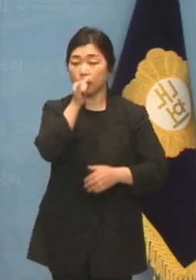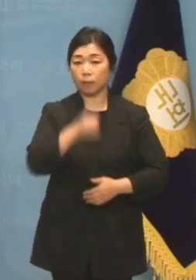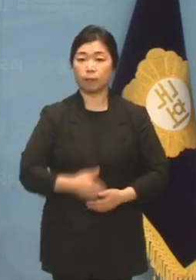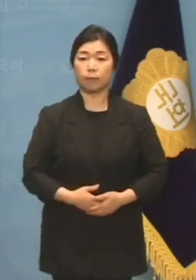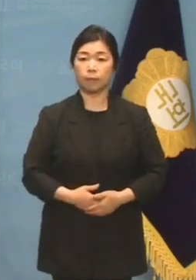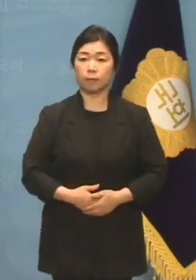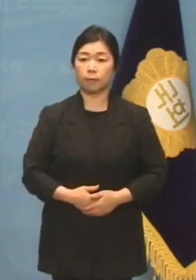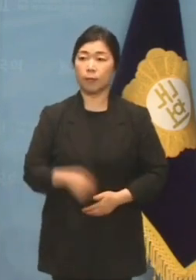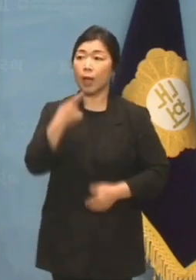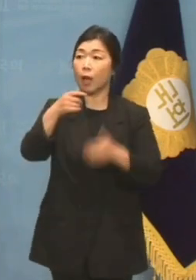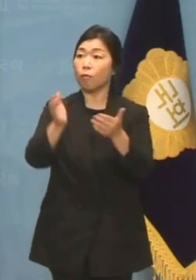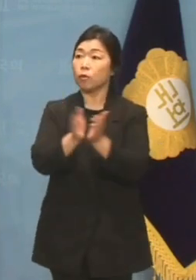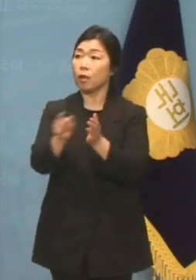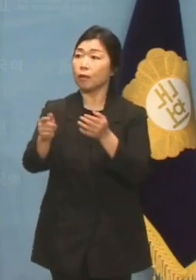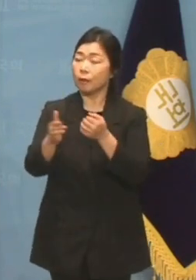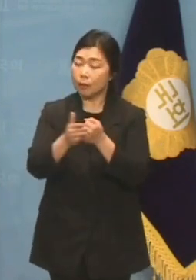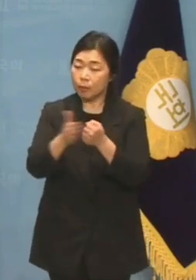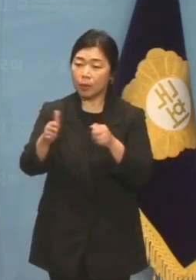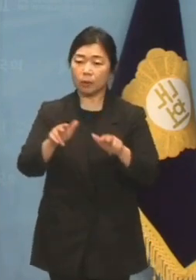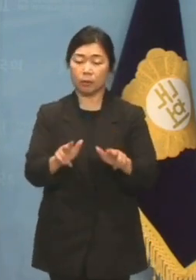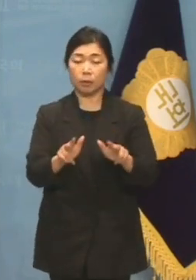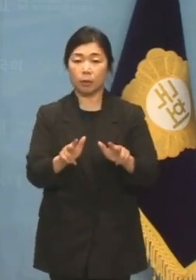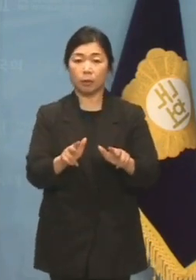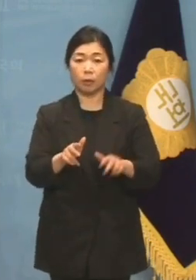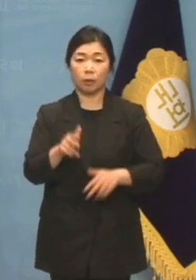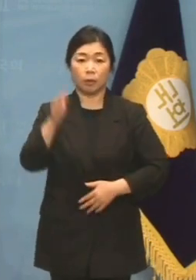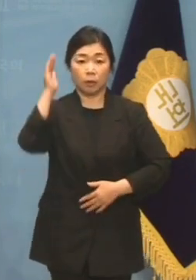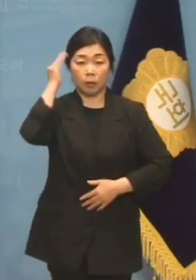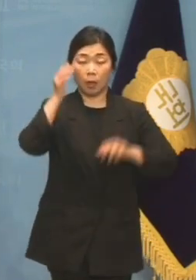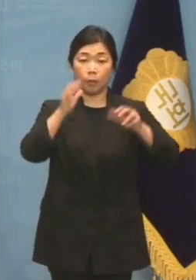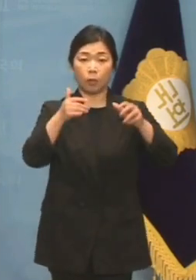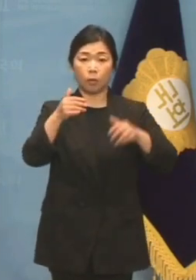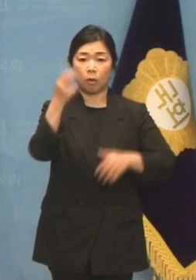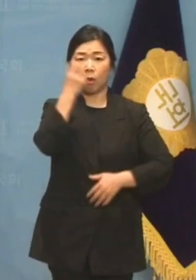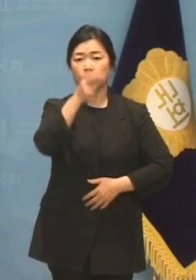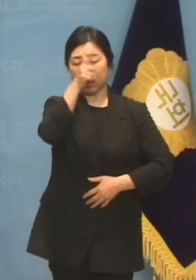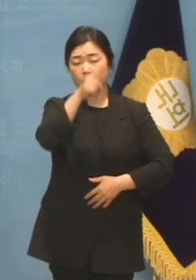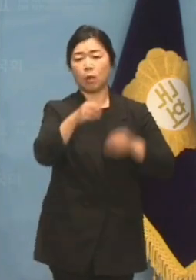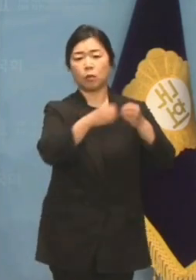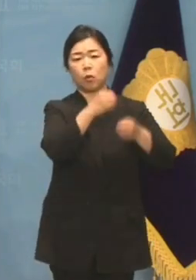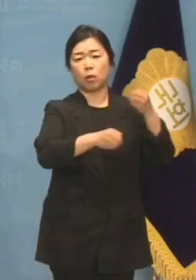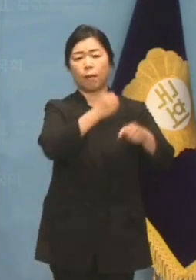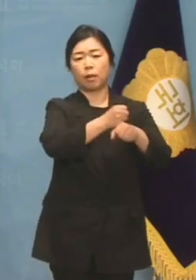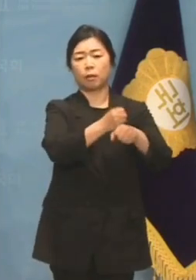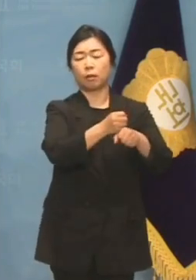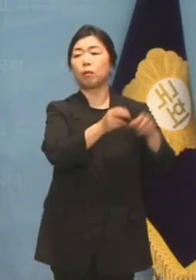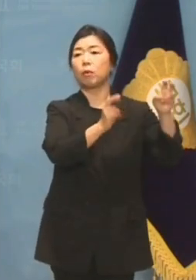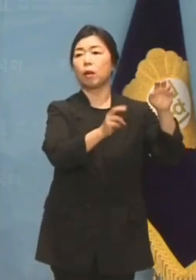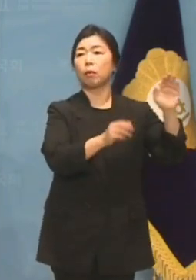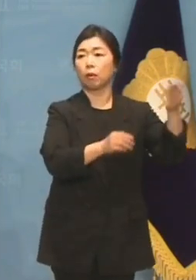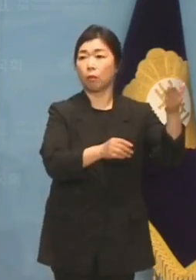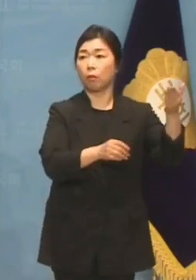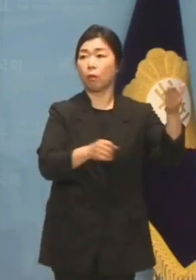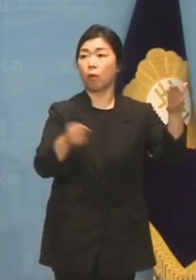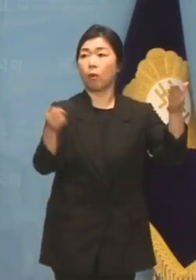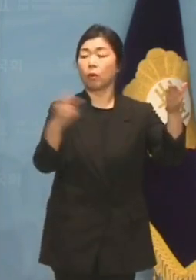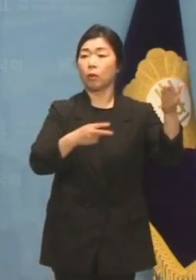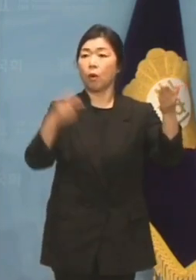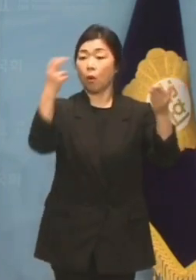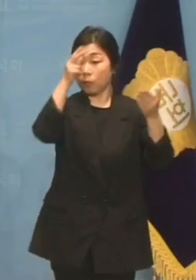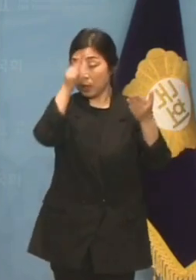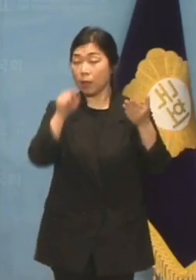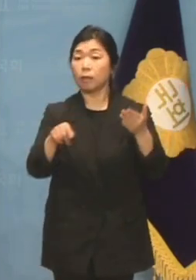더불어민주당 때문에 이제 대한민국 검찰은 소설 출판사가 되었고 검사들은 신춘문의의